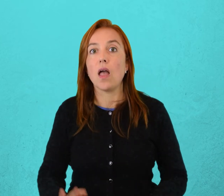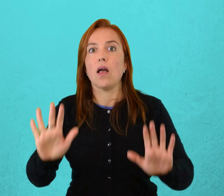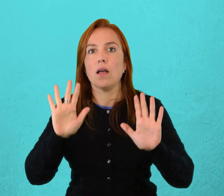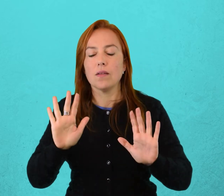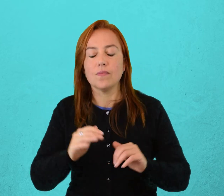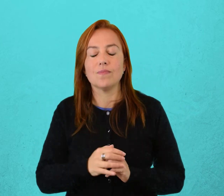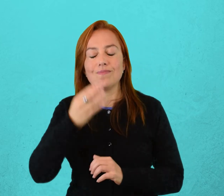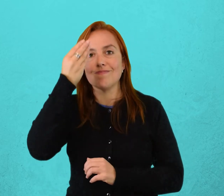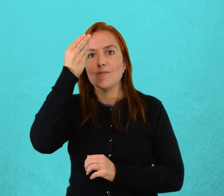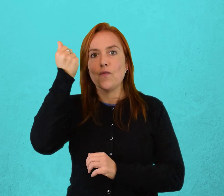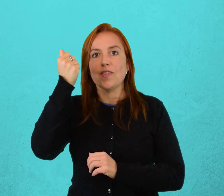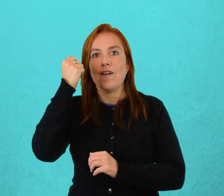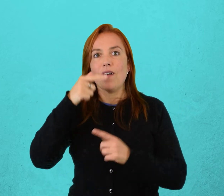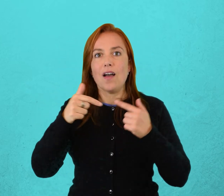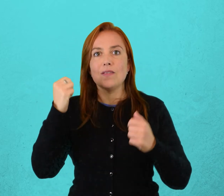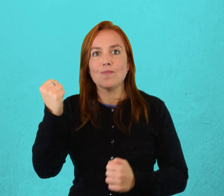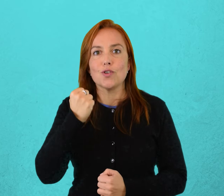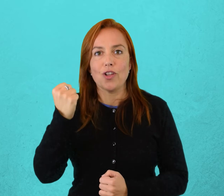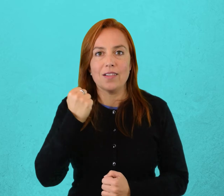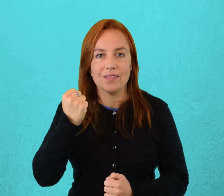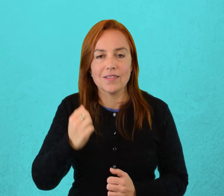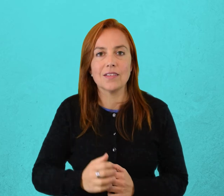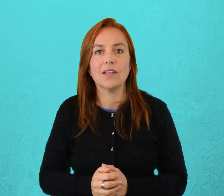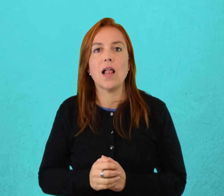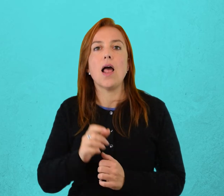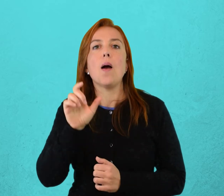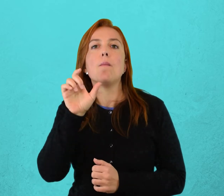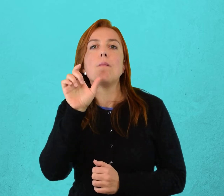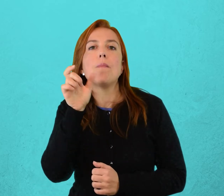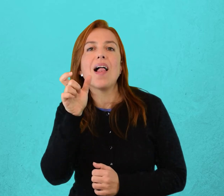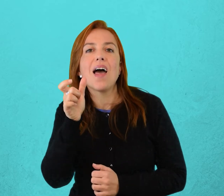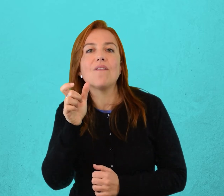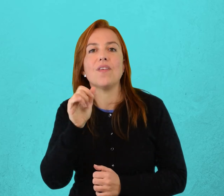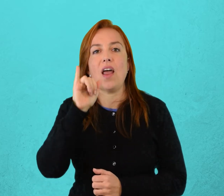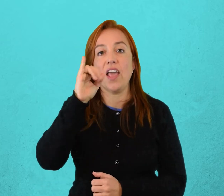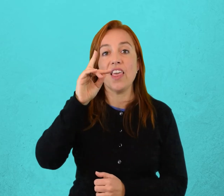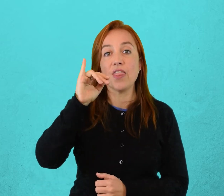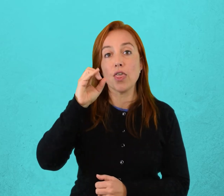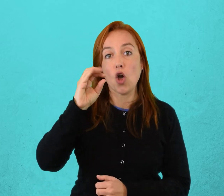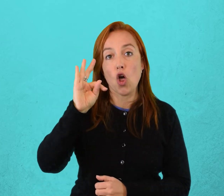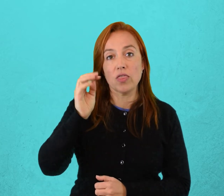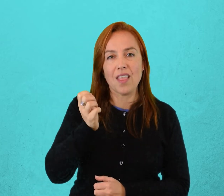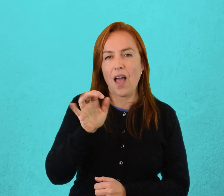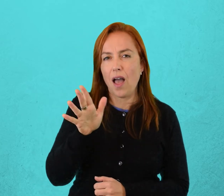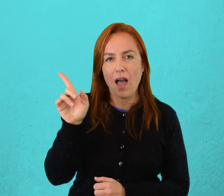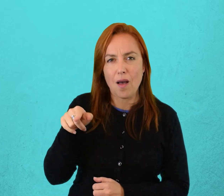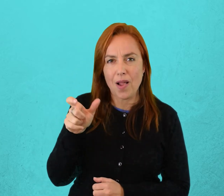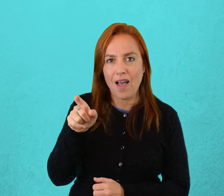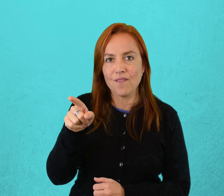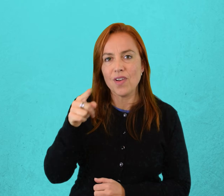¡Ah! Me olvidaba de algo más. La palabra idiota refiere a una enfermedad